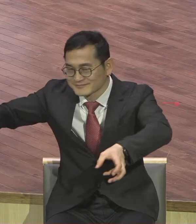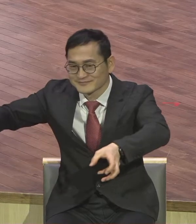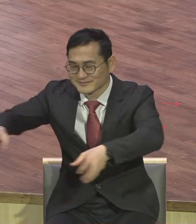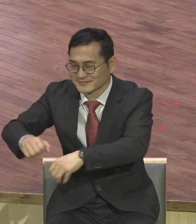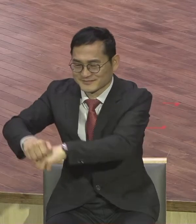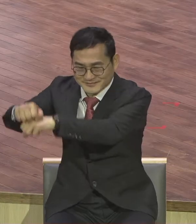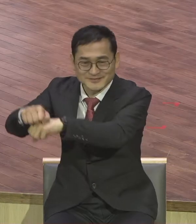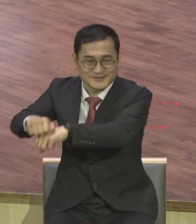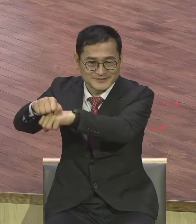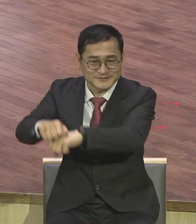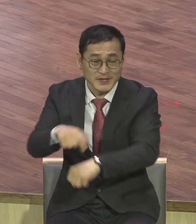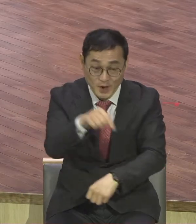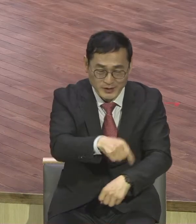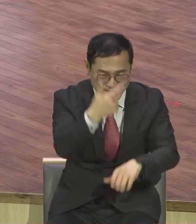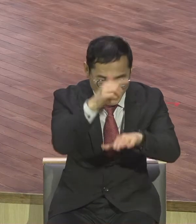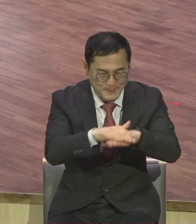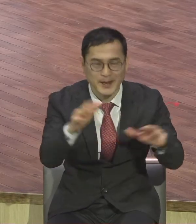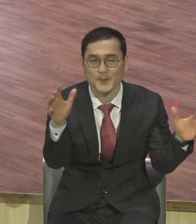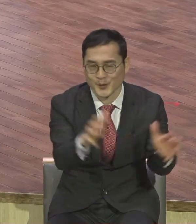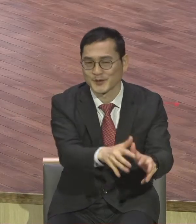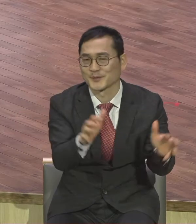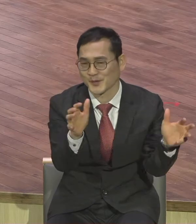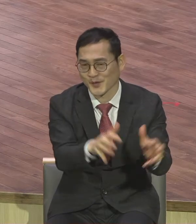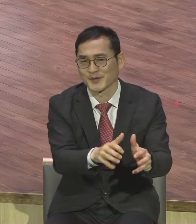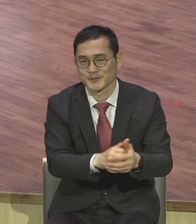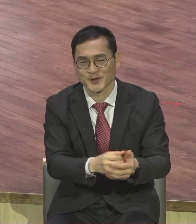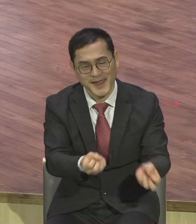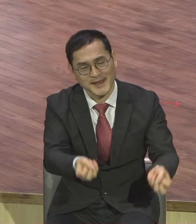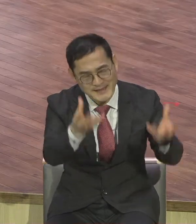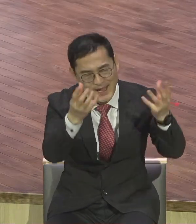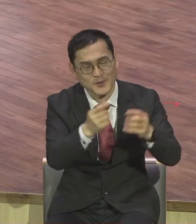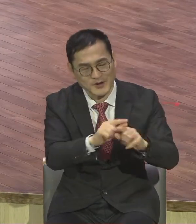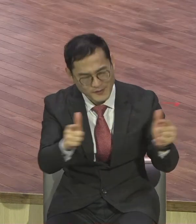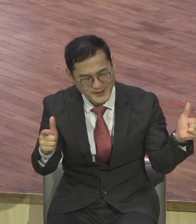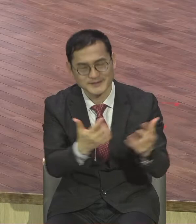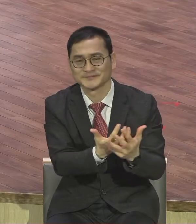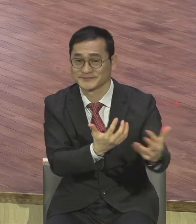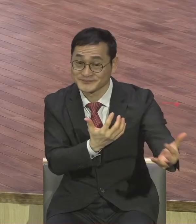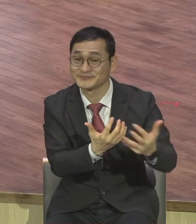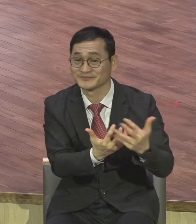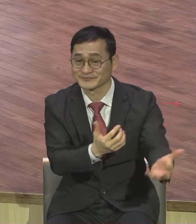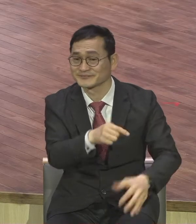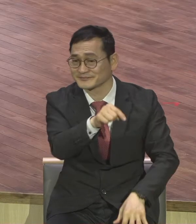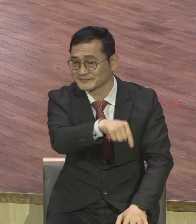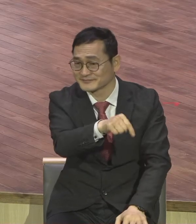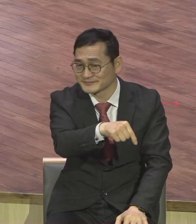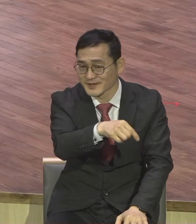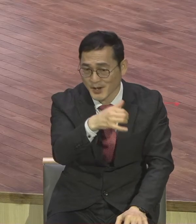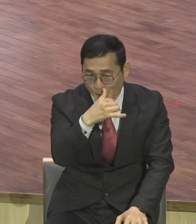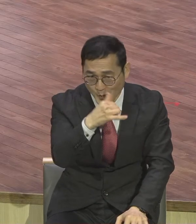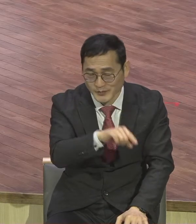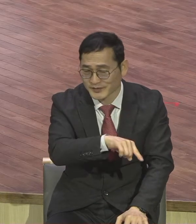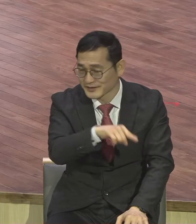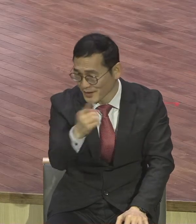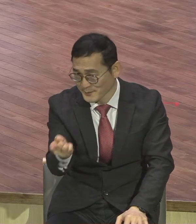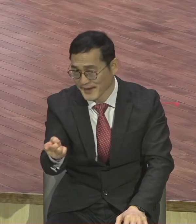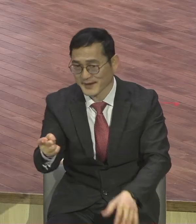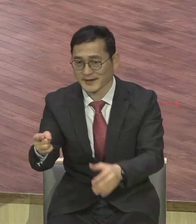우리처럼 예배를 드리고 그 다음에 절기 행사를 다 본당에서 합니다 그리고 본당 바로 옆에 있는 이